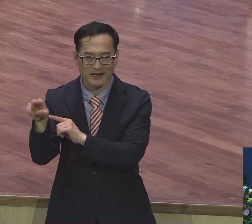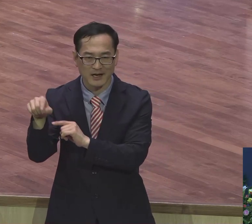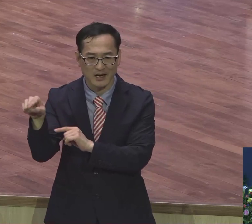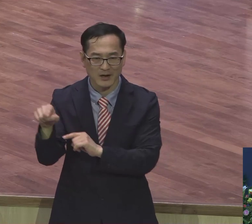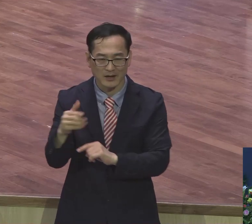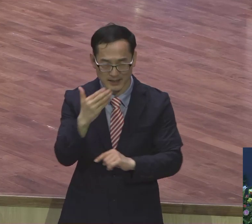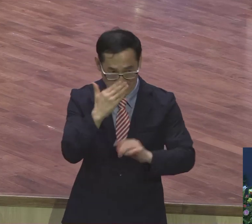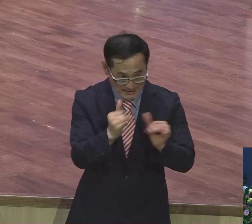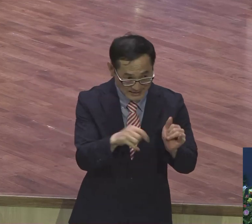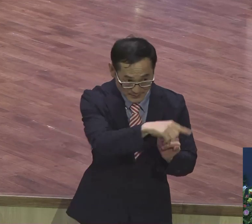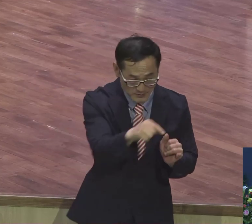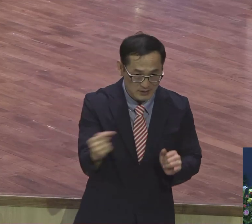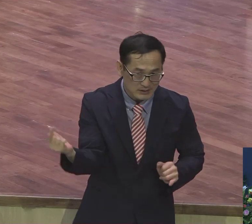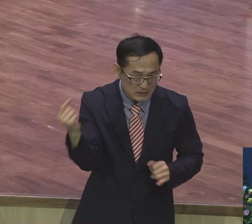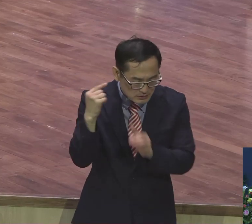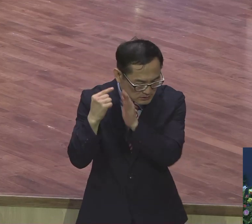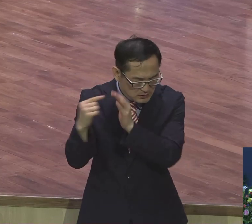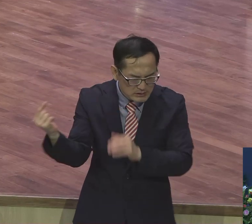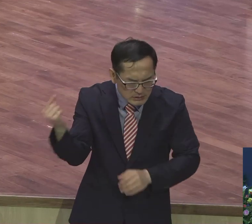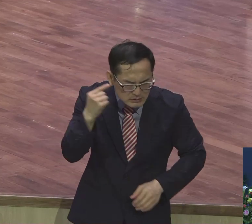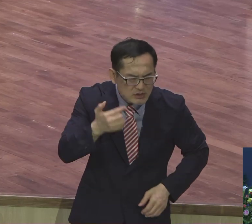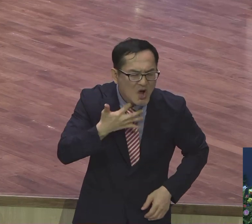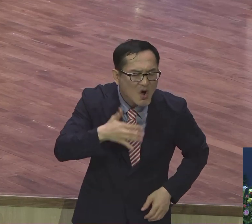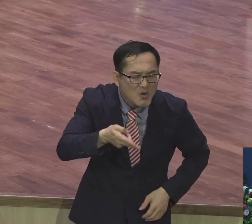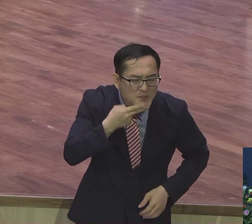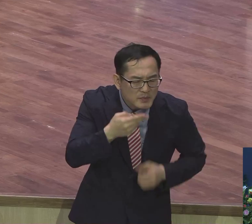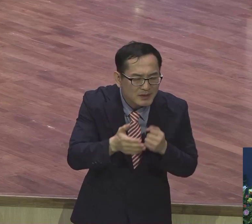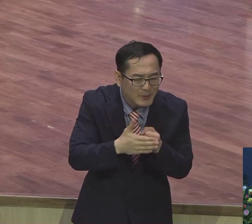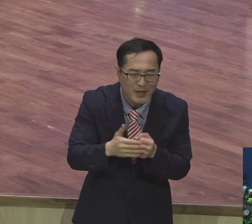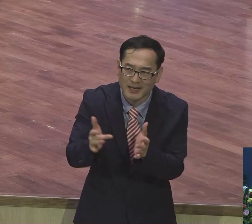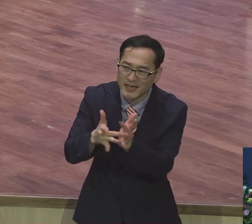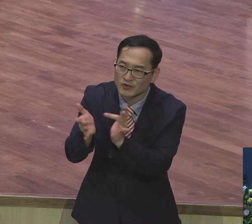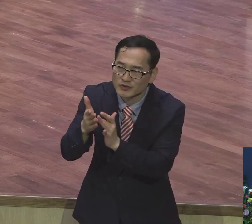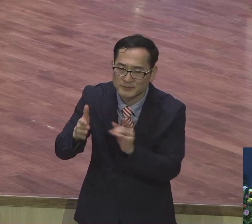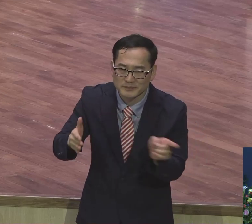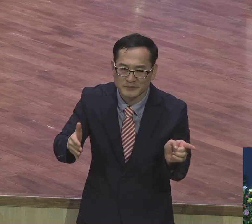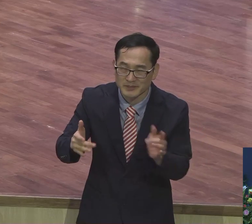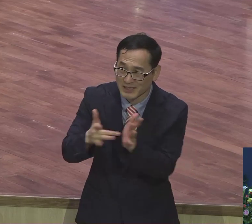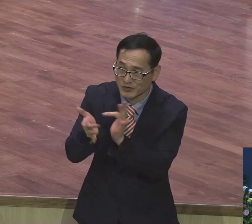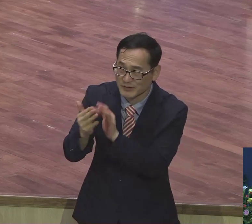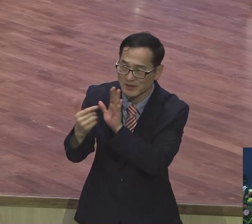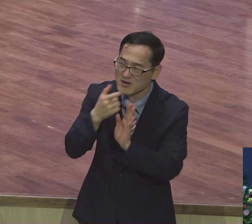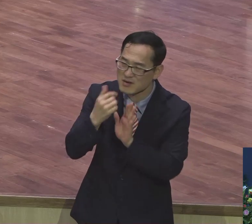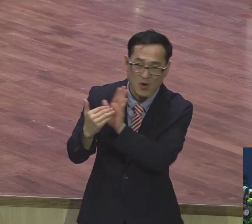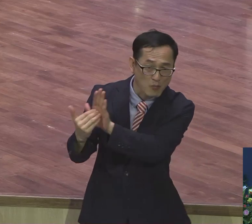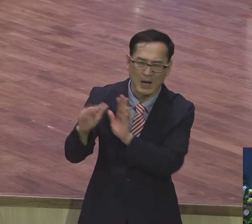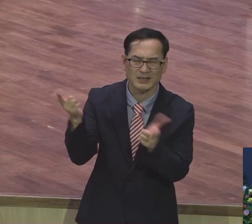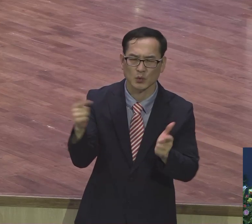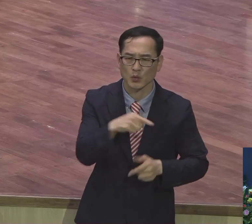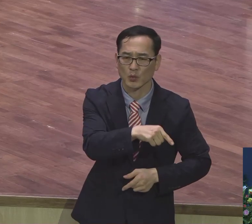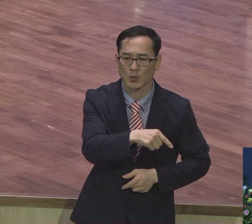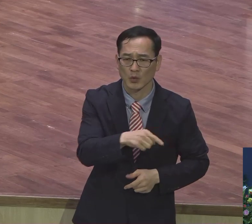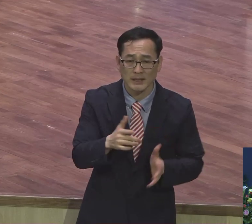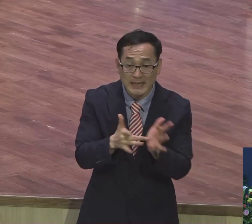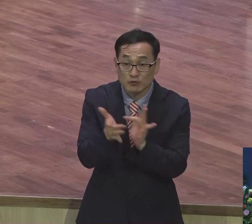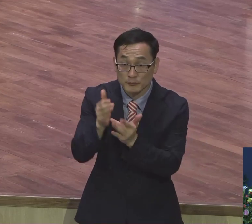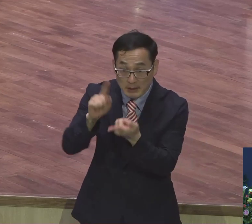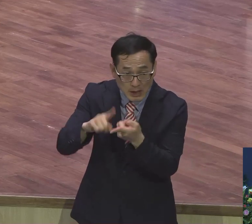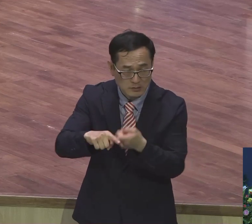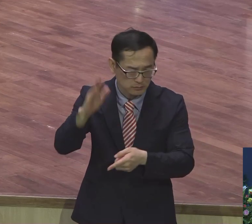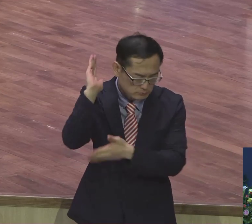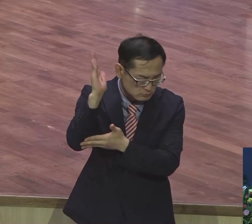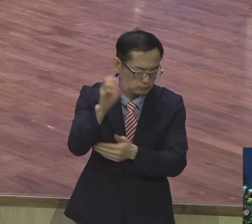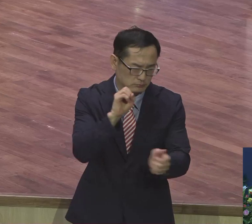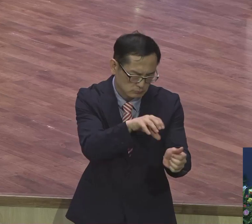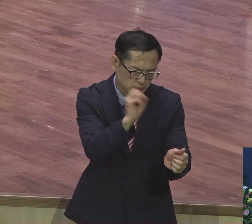이스라엘에 듣지 못해서 메시야를 몰라서 거부한 것이 아니었다. 이 메시야이신 예수님이